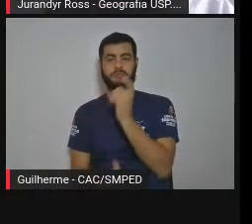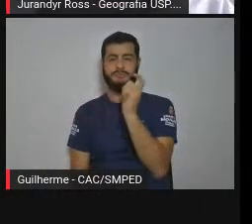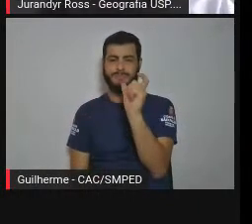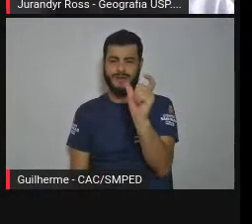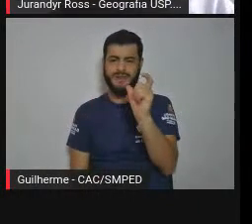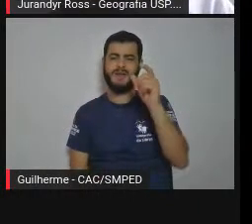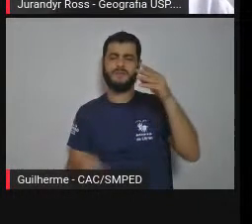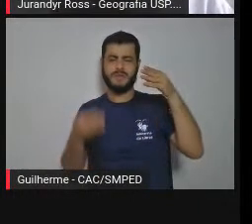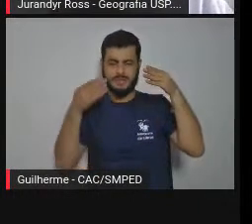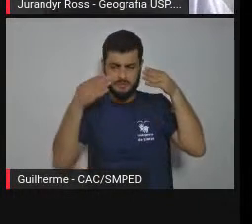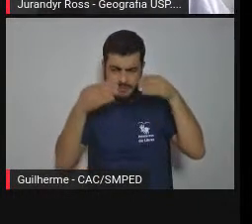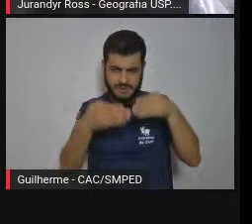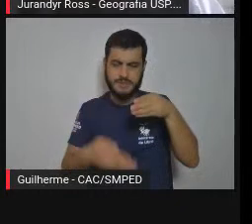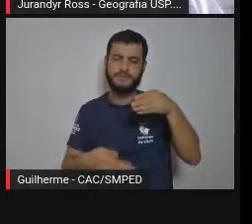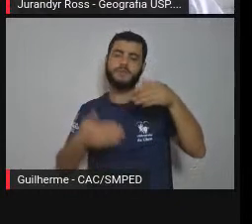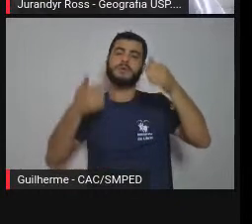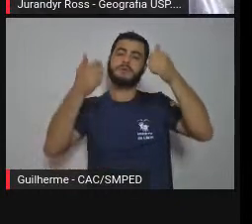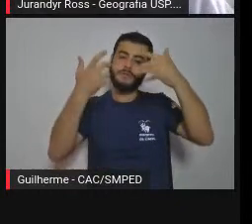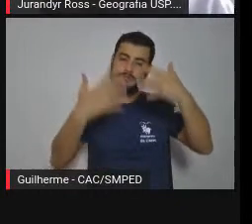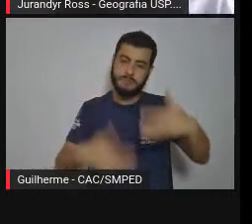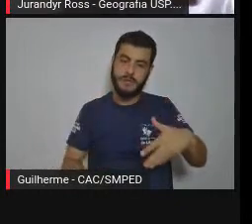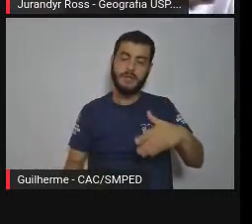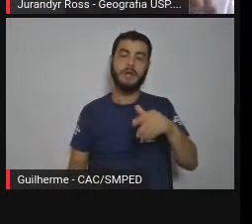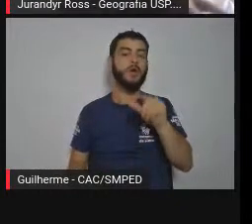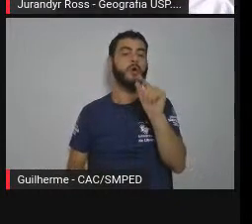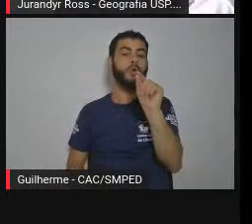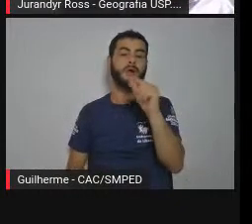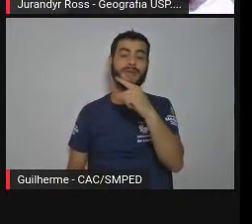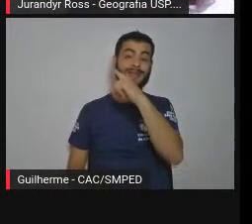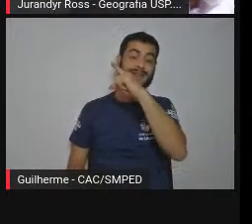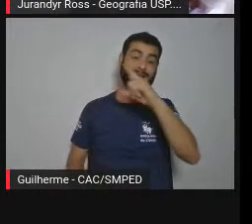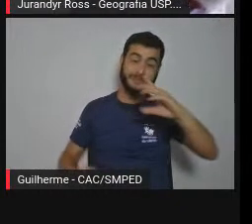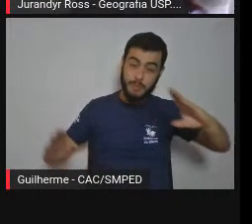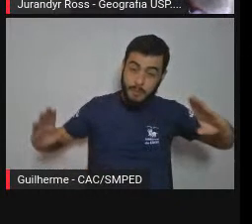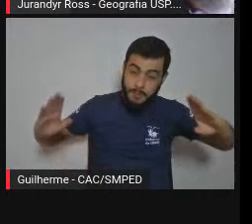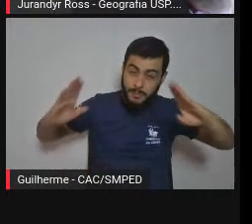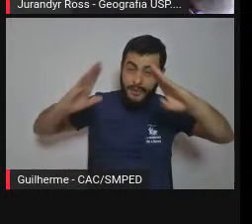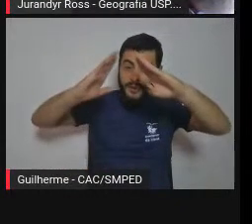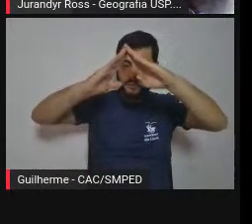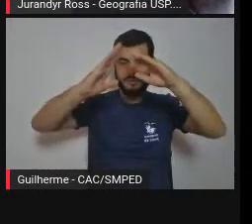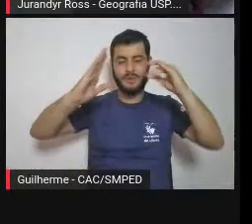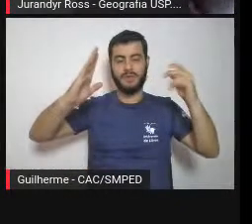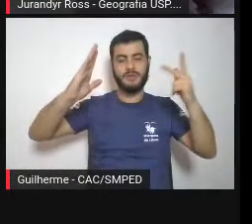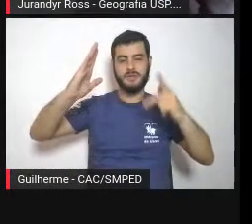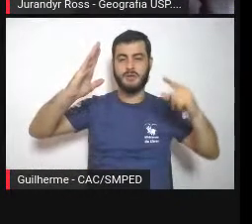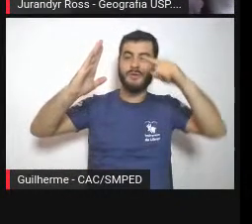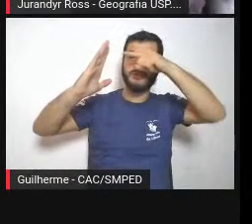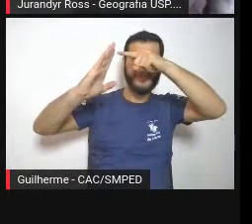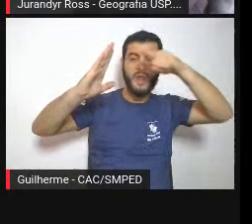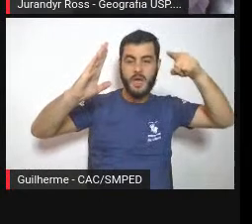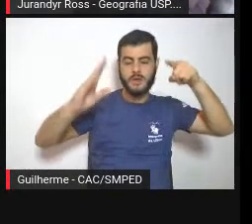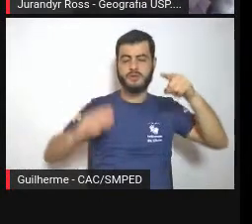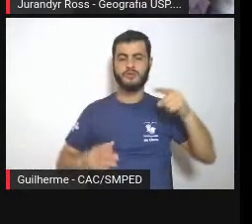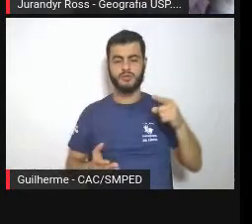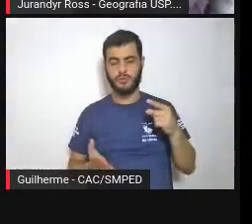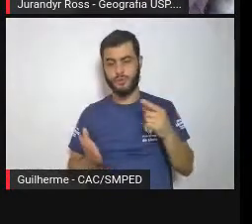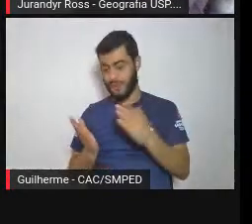isso, mostra lá em cima do pico do Jaraguá um tracejadozinho, na página cinquenta e cinco,